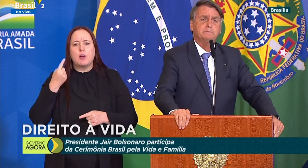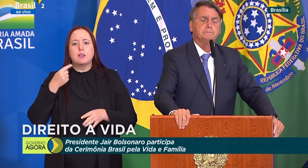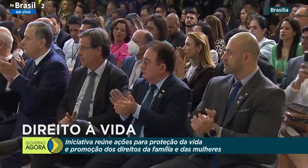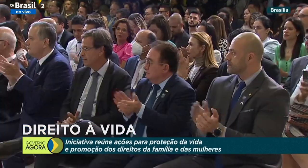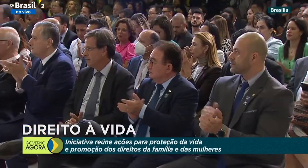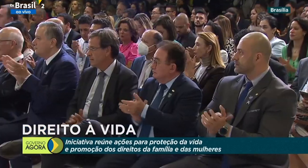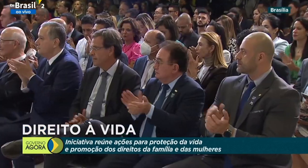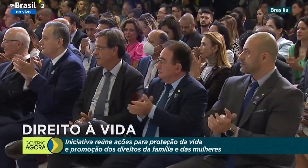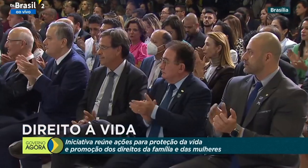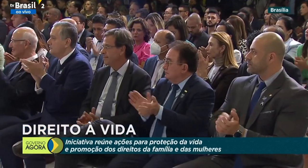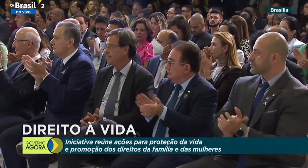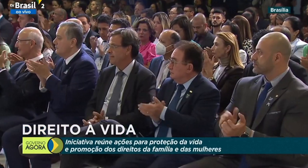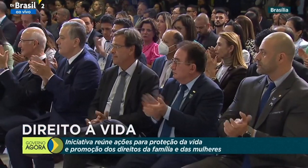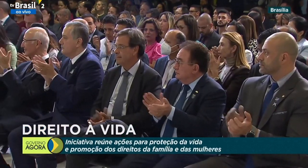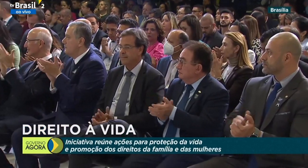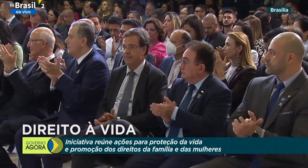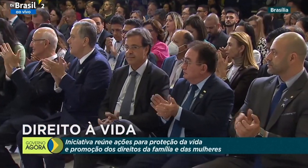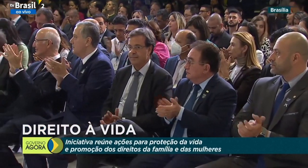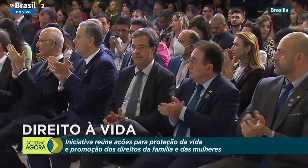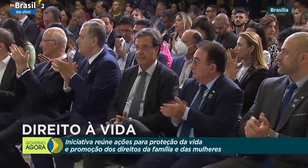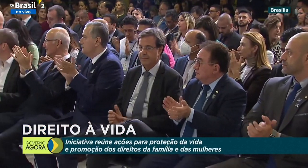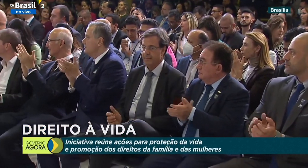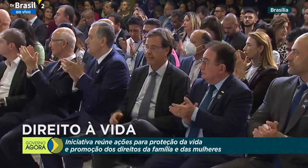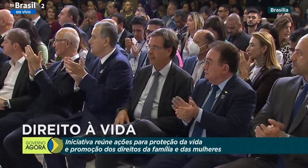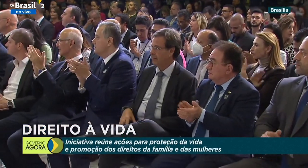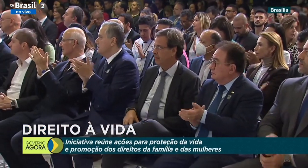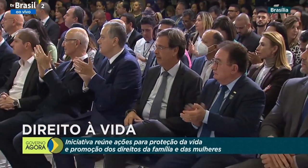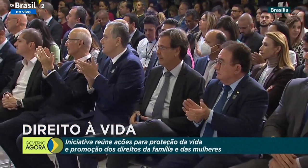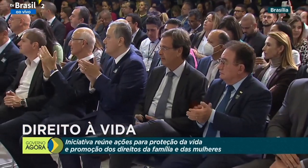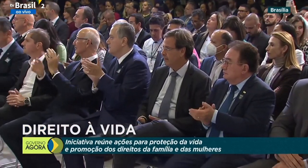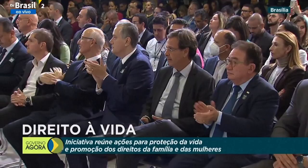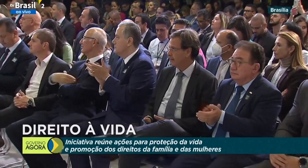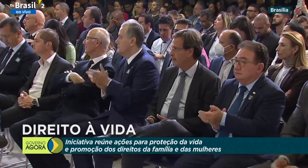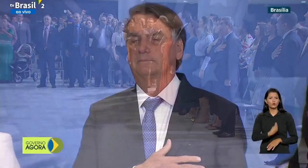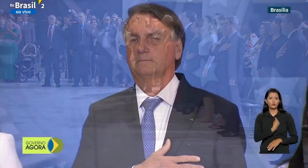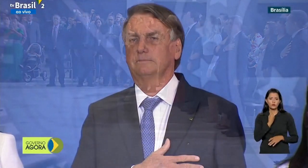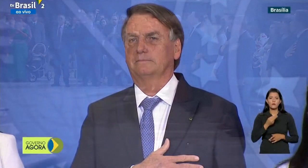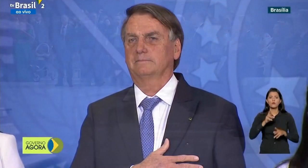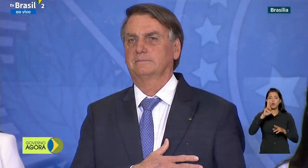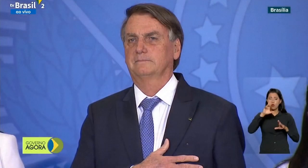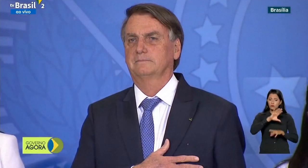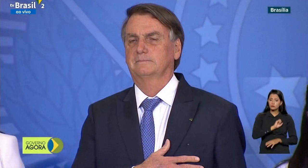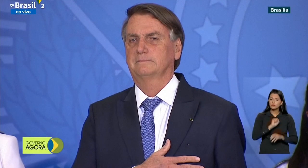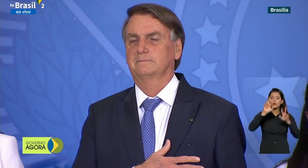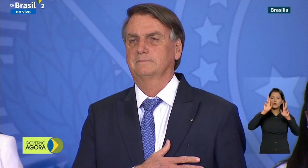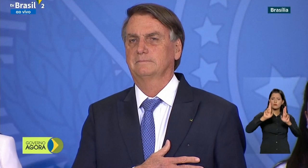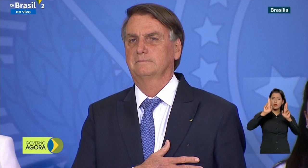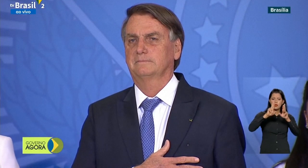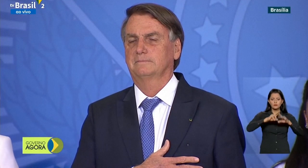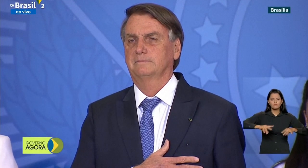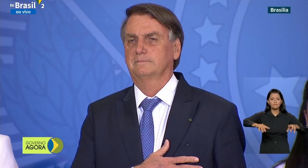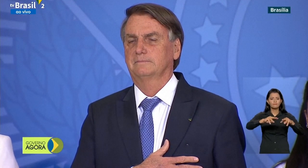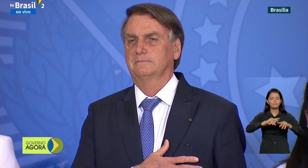2018. Os novos ataques vêm depois de voltar à tona o caso do deputado Fernando Franciscini, da Assembleia Legislativa do